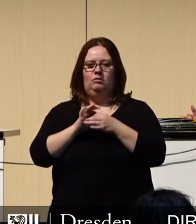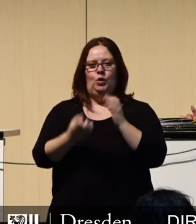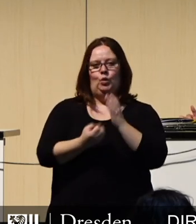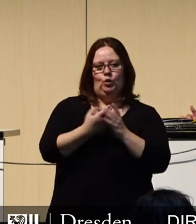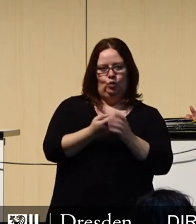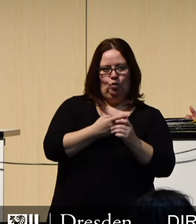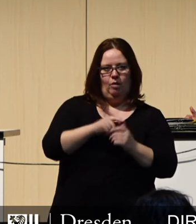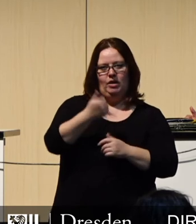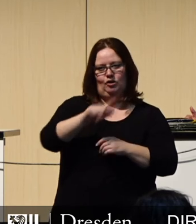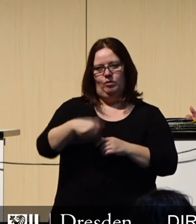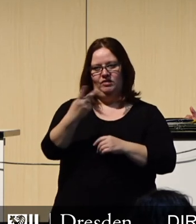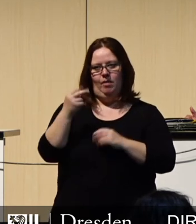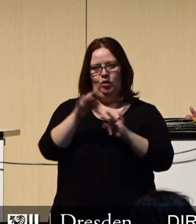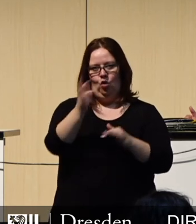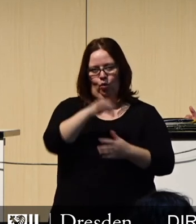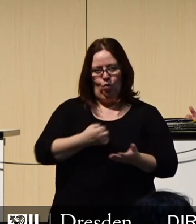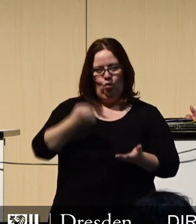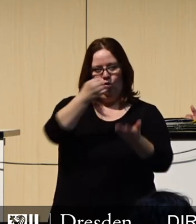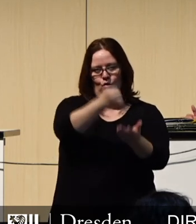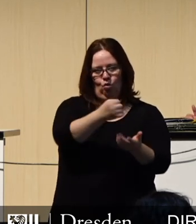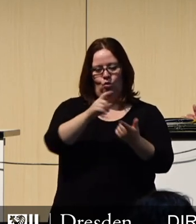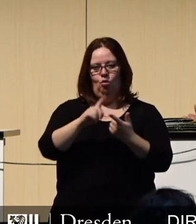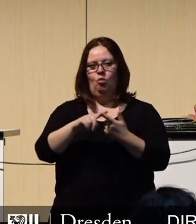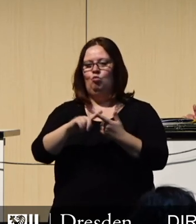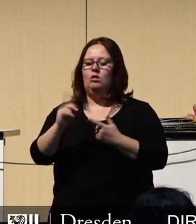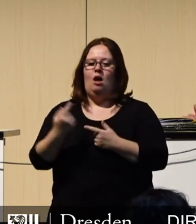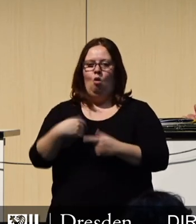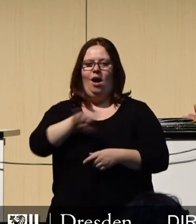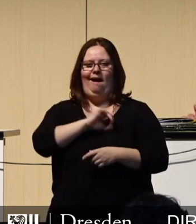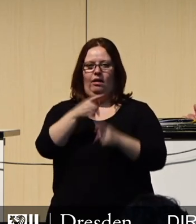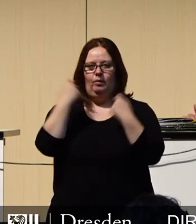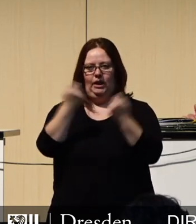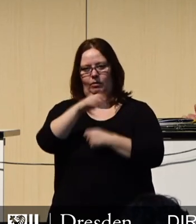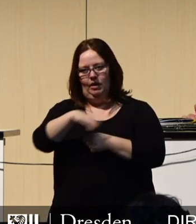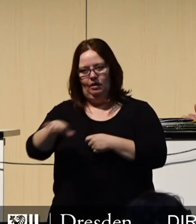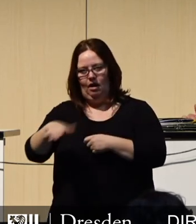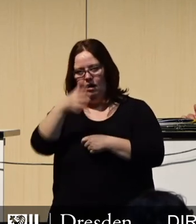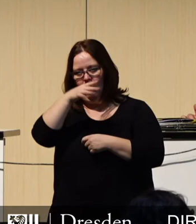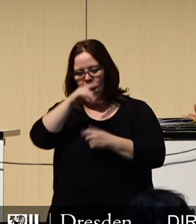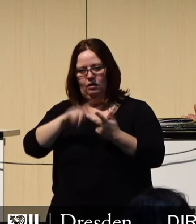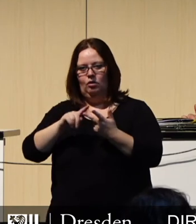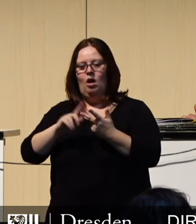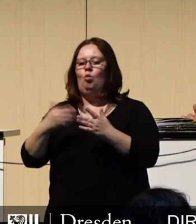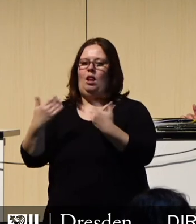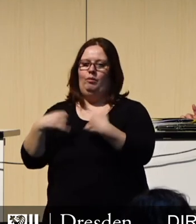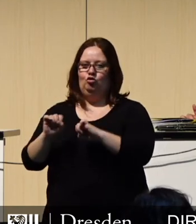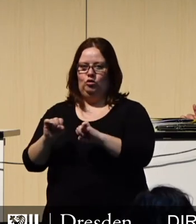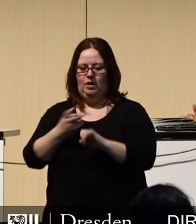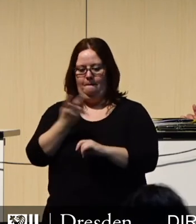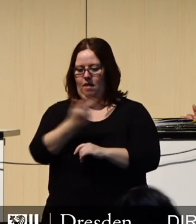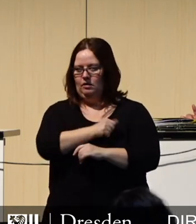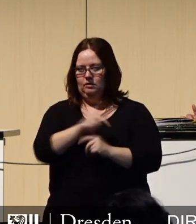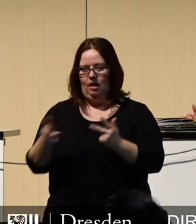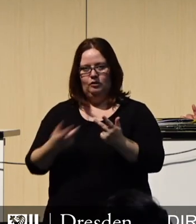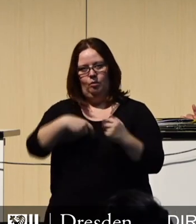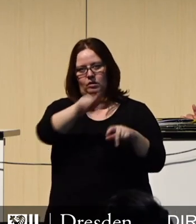Kultur mit 1,2 Millionen Euro, das Handlungsprogramm im Eigenbetrieb, KIDA, aber auch den Klimaschutz. Wir